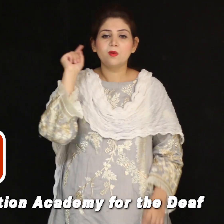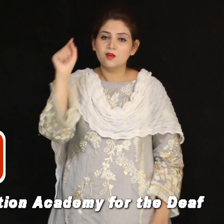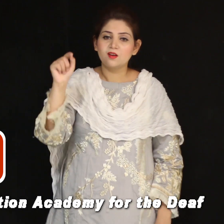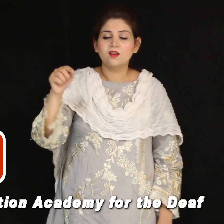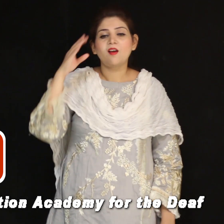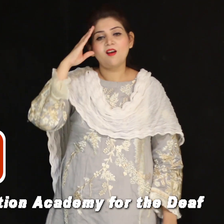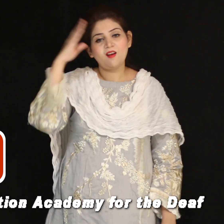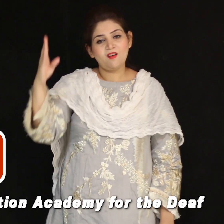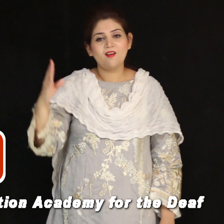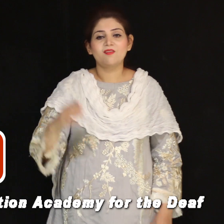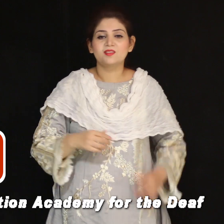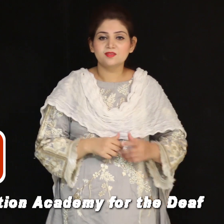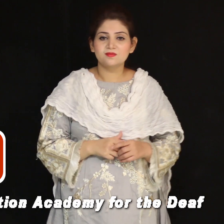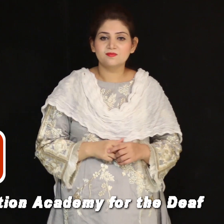آئیکن پر کلک کریں اللہ حافظ